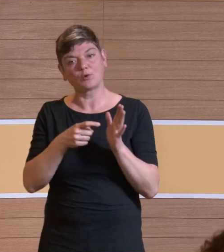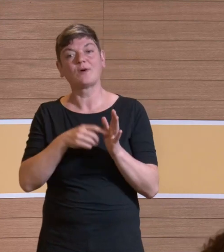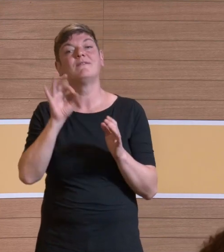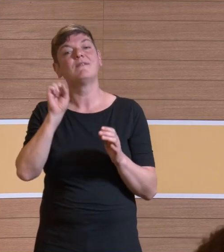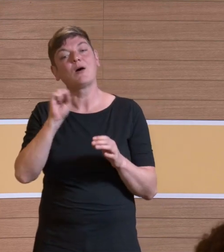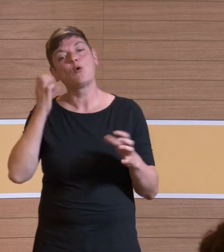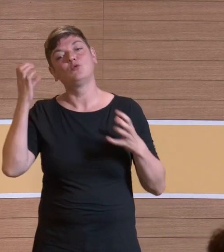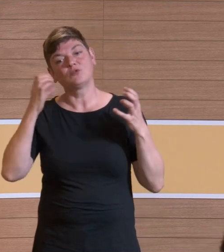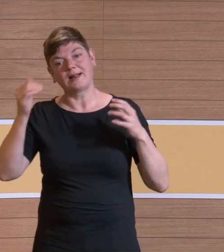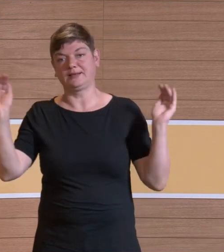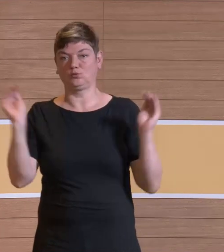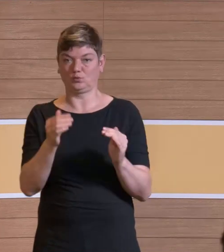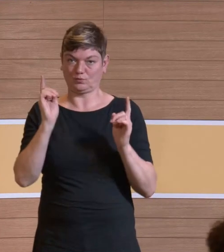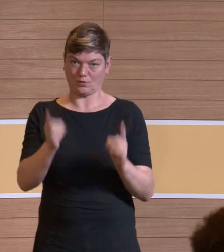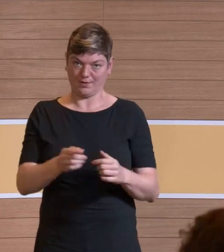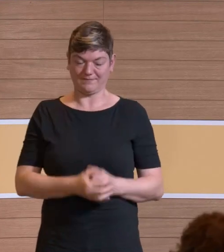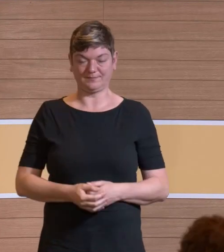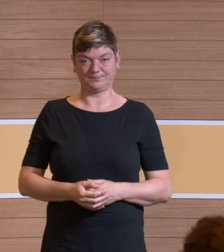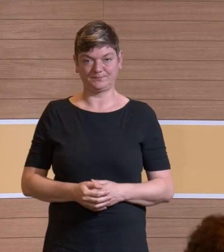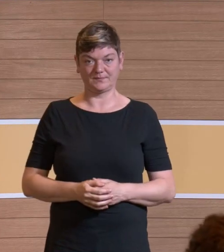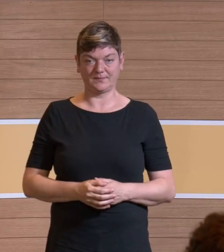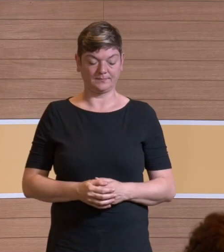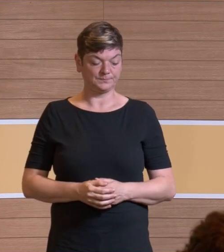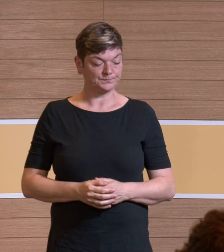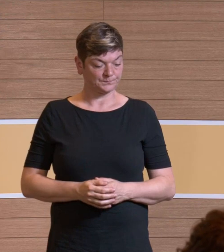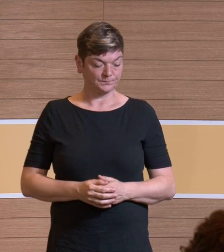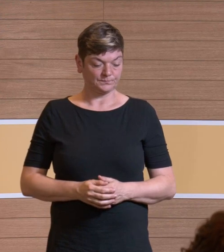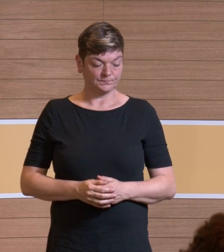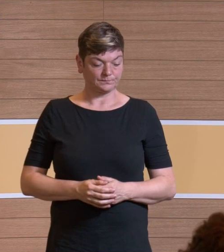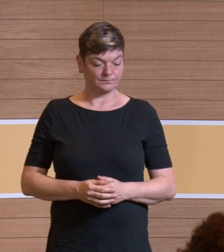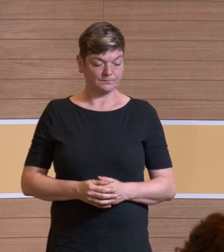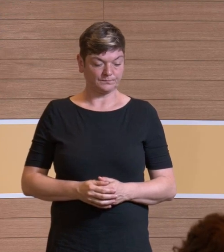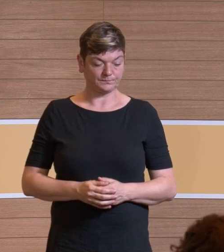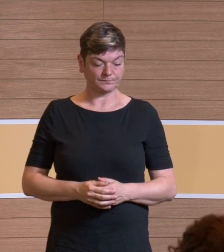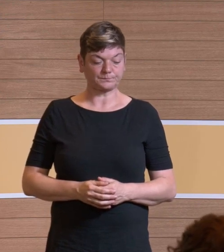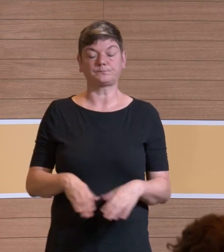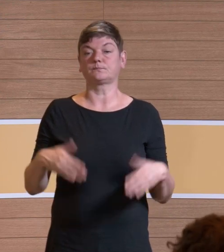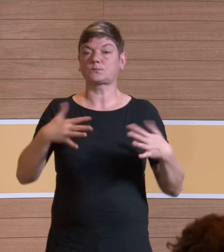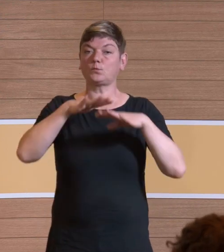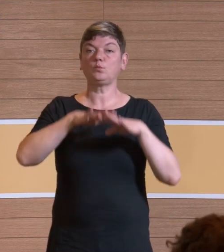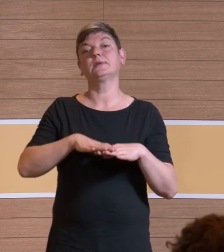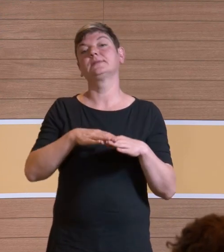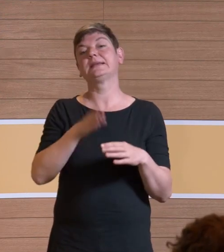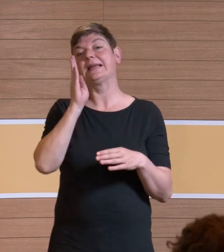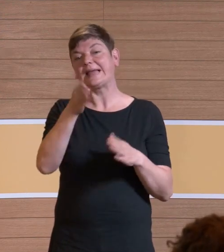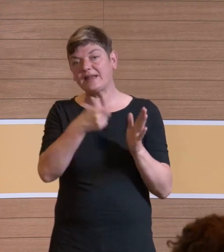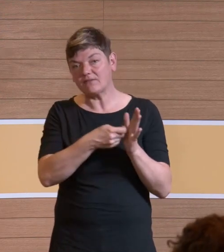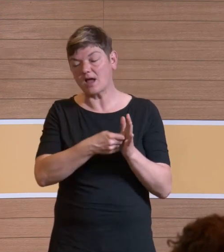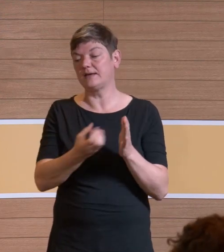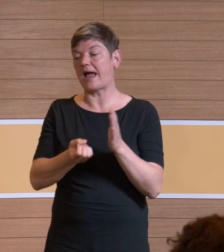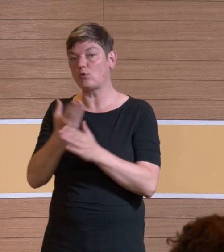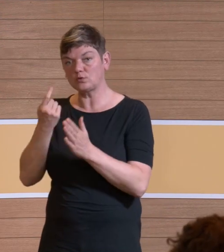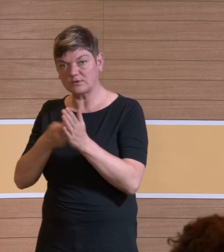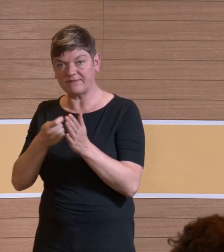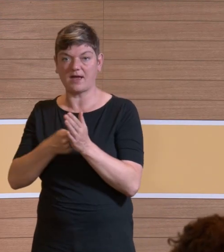Schall einfach zu reduzieren. Sie sehen ja eine Übersicht von Richtwerten, Auslösewerten und so